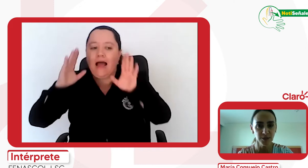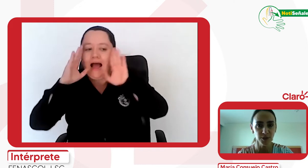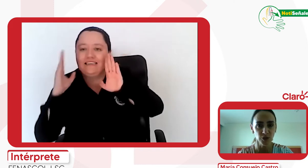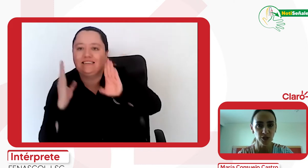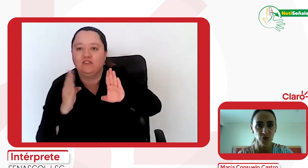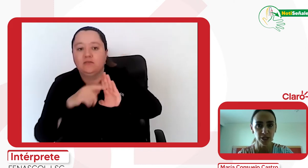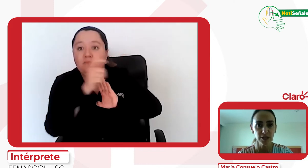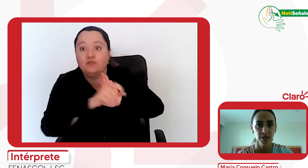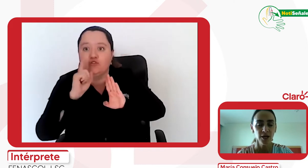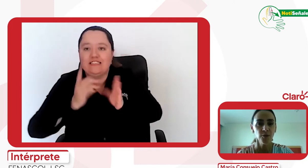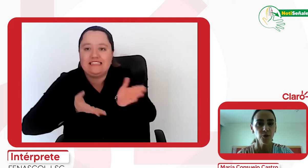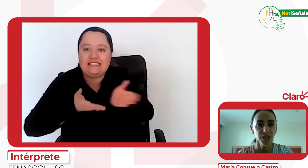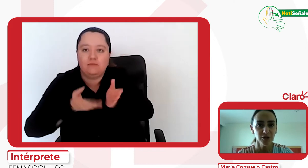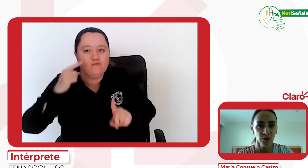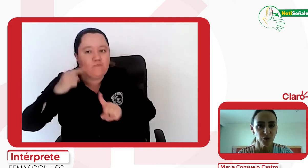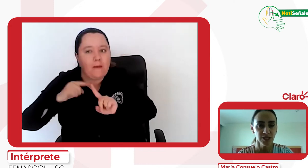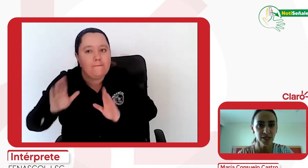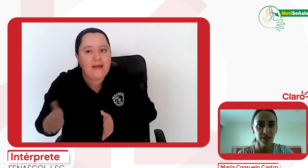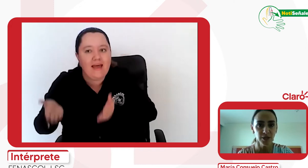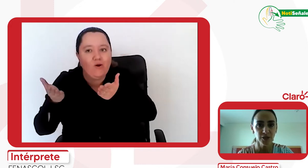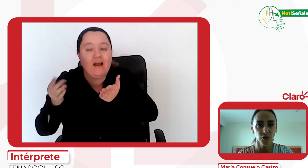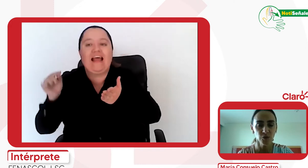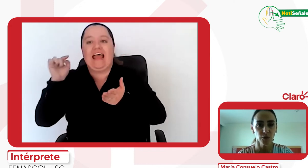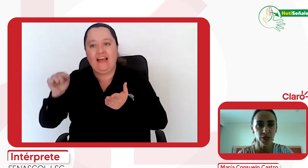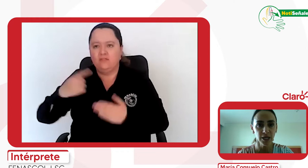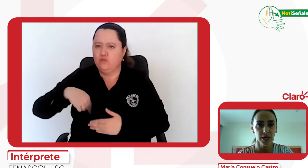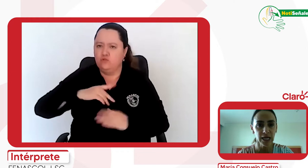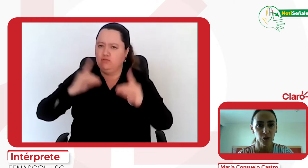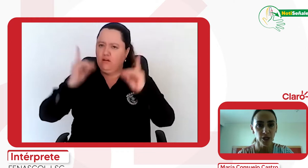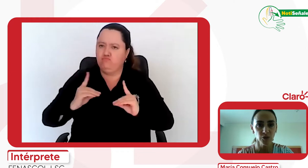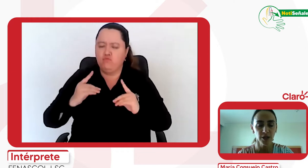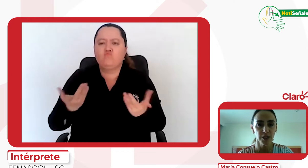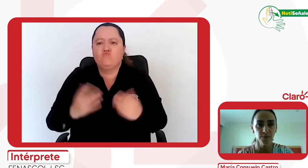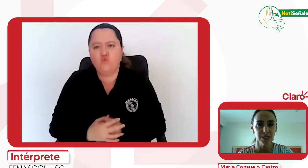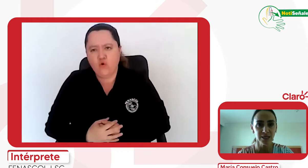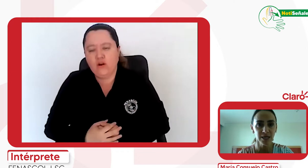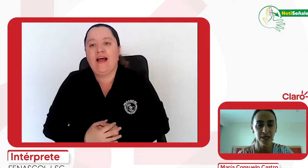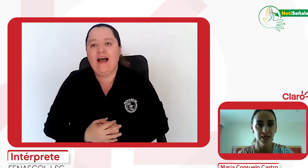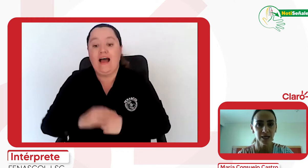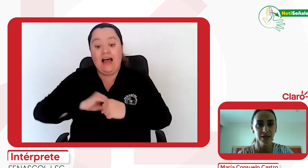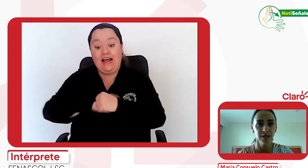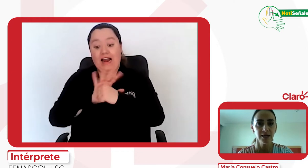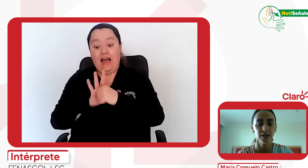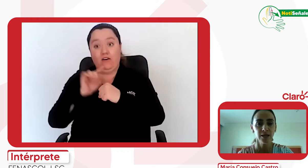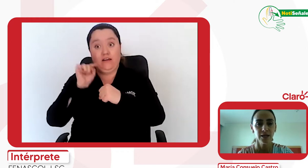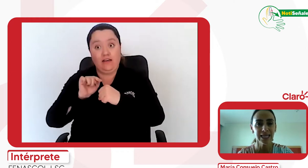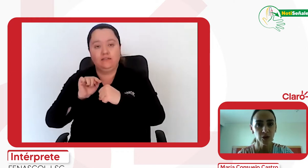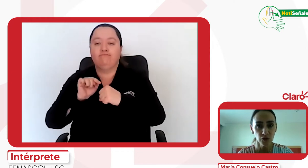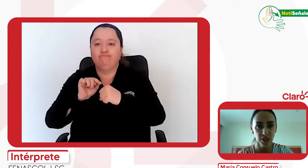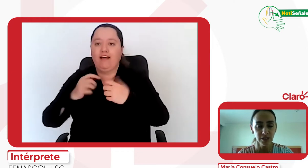las personas sordas. ¿Por qué tomamos esa determinación? Porque Claro es una empresa incluyente